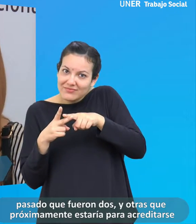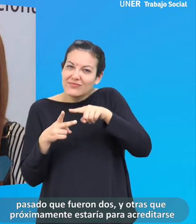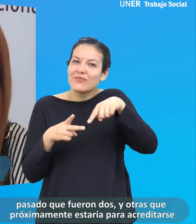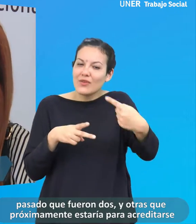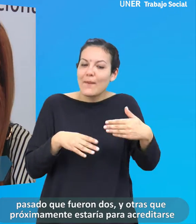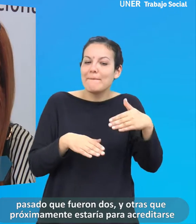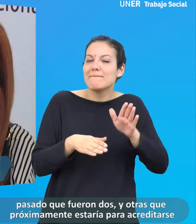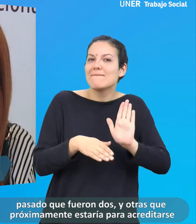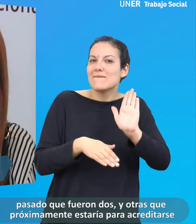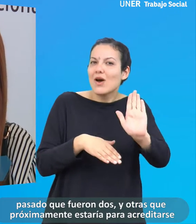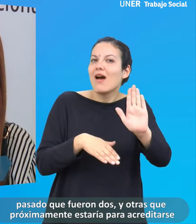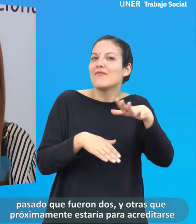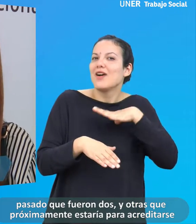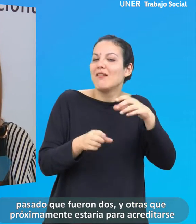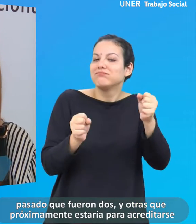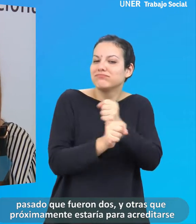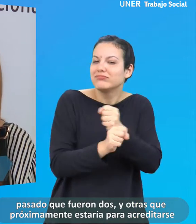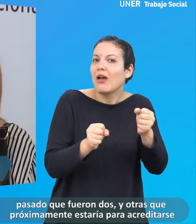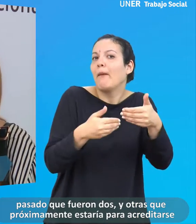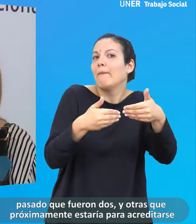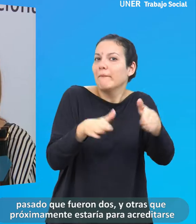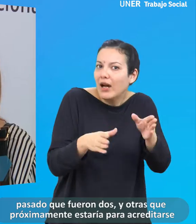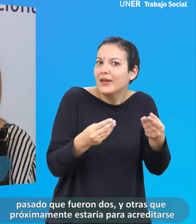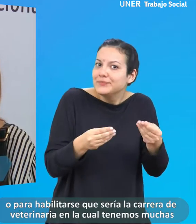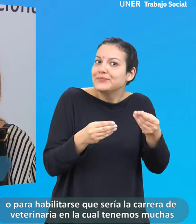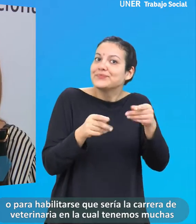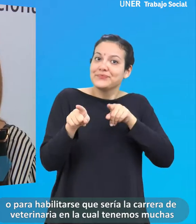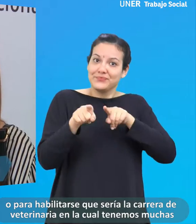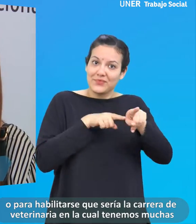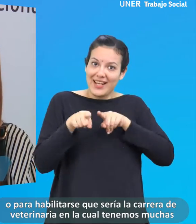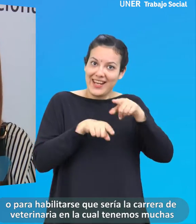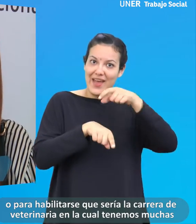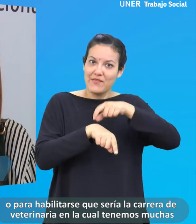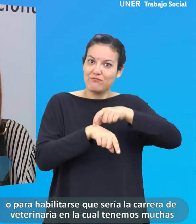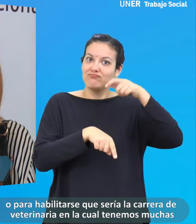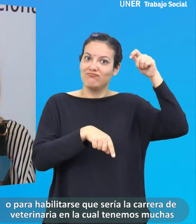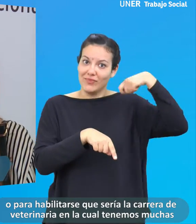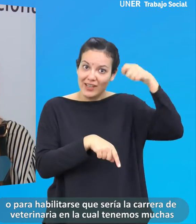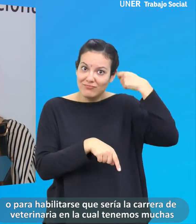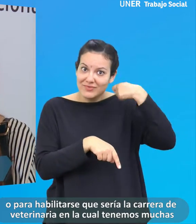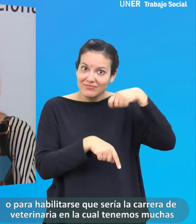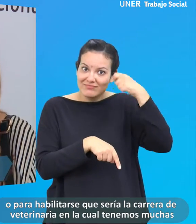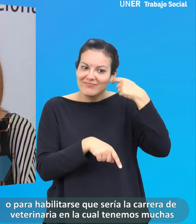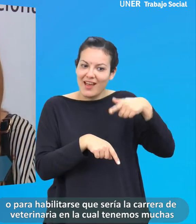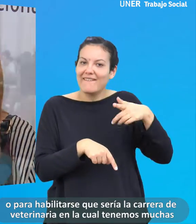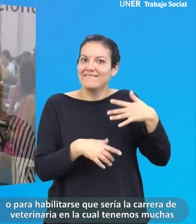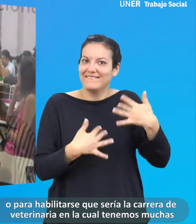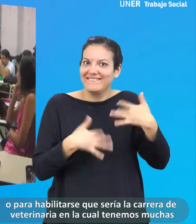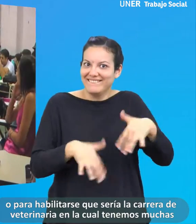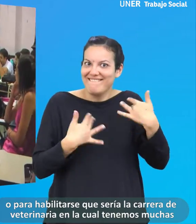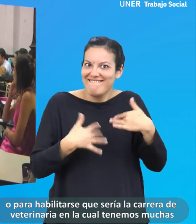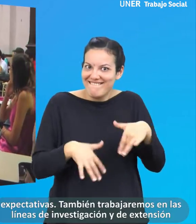próximamente estaría para acreditarse o para habilitarse, que sería la carrera de veterinaria, en la cual tenemos muchas